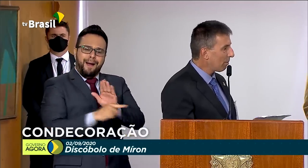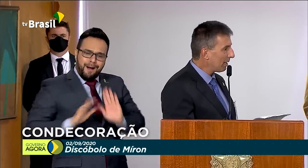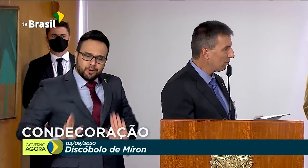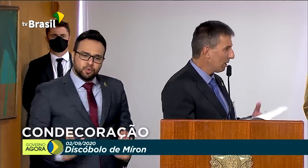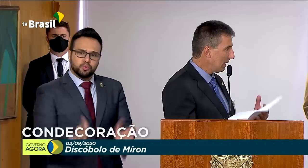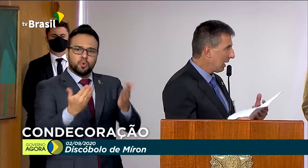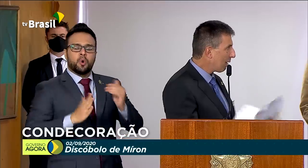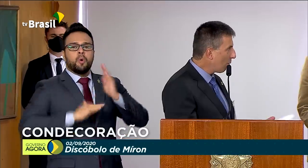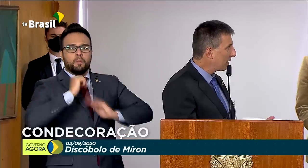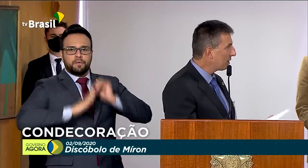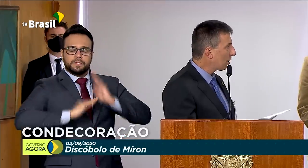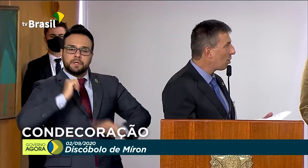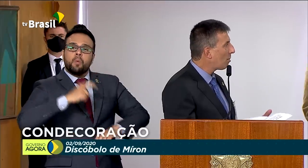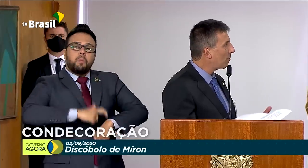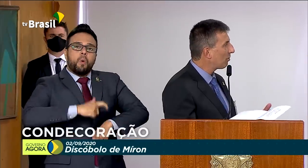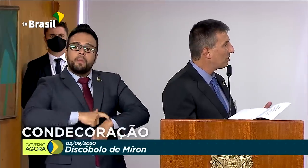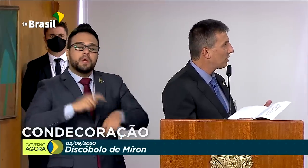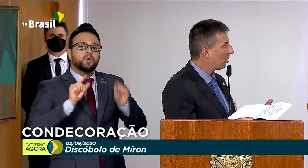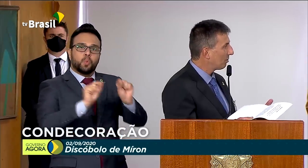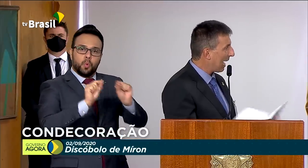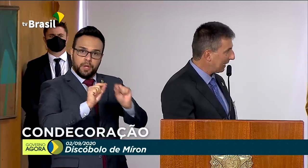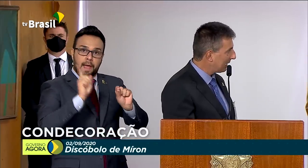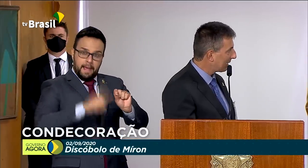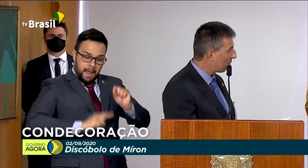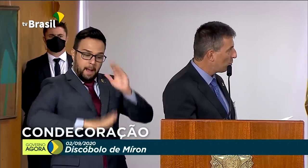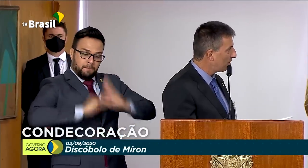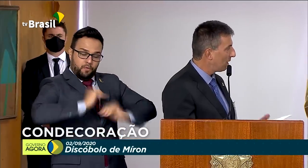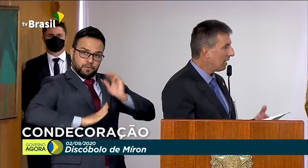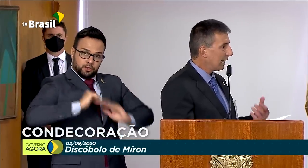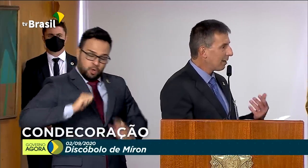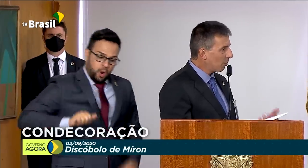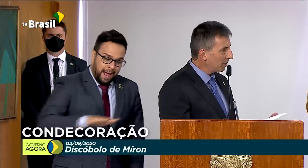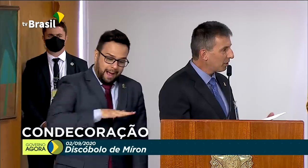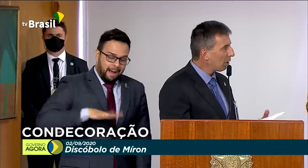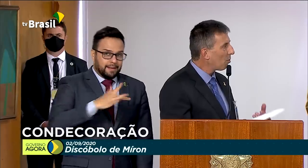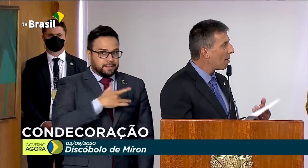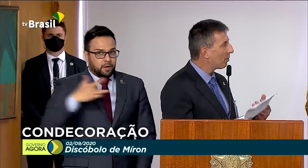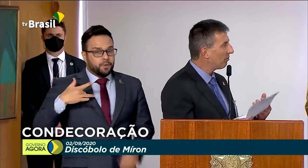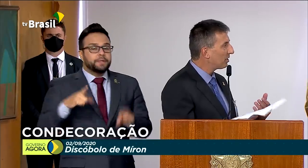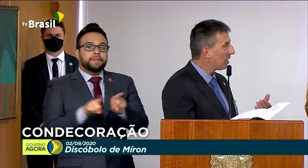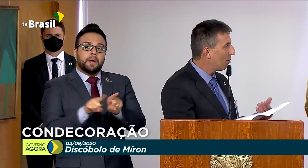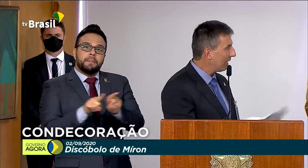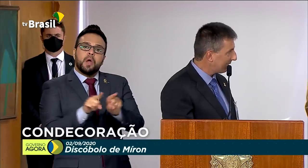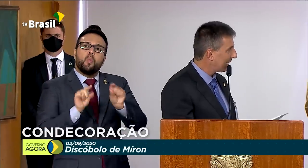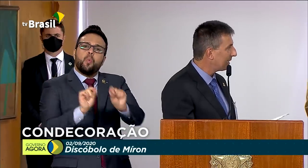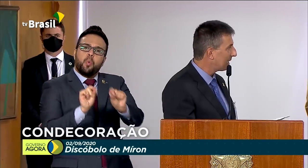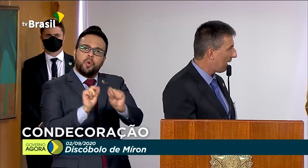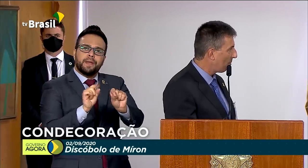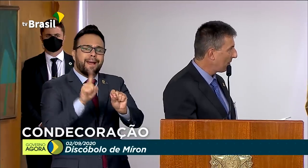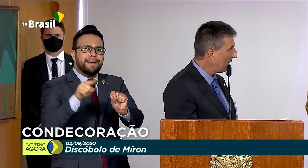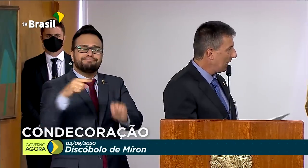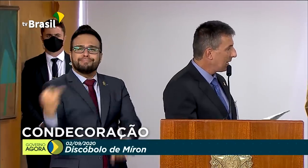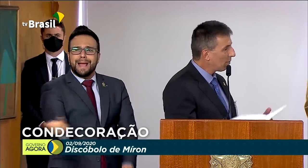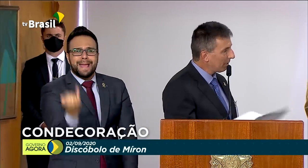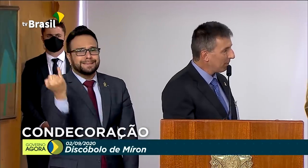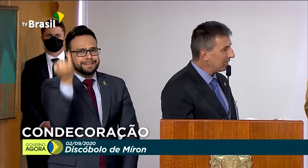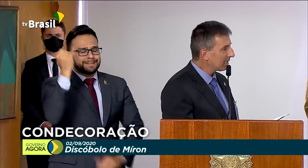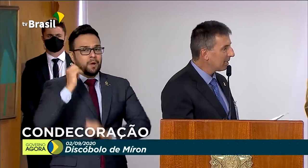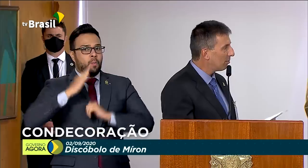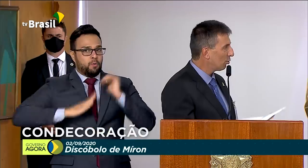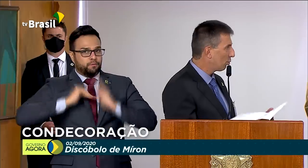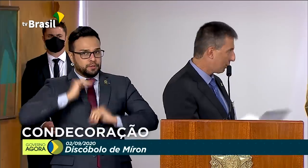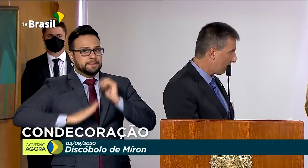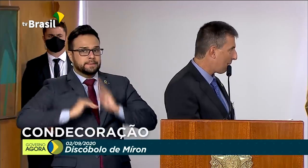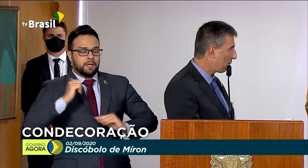que, nesse momento, reconhecida como uma profissão da área de saúde, reconhecida como uma profissão essencial, e agora